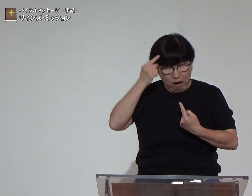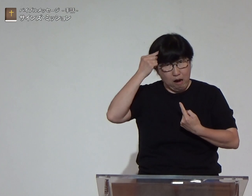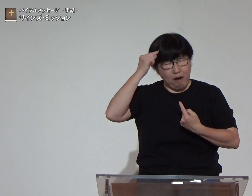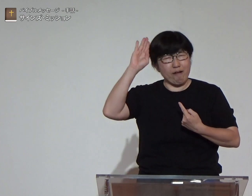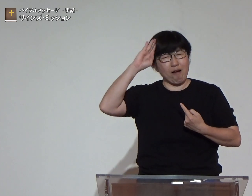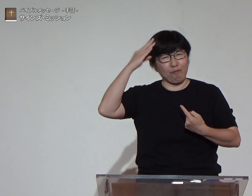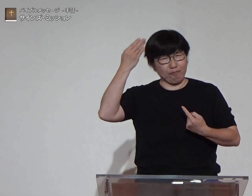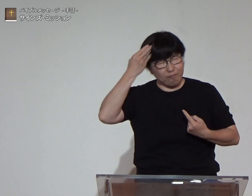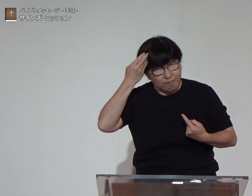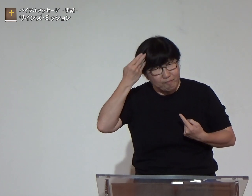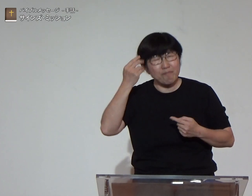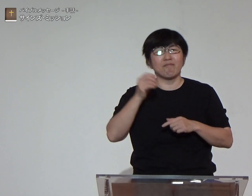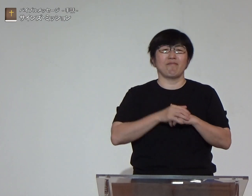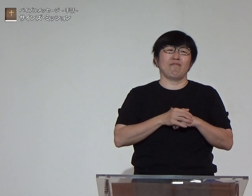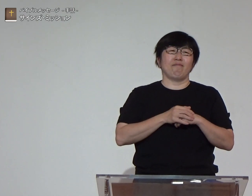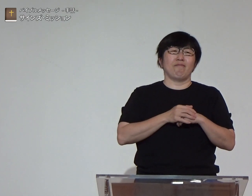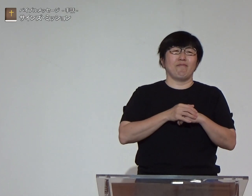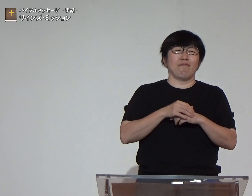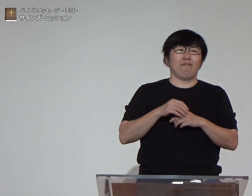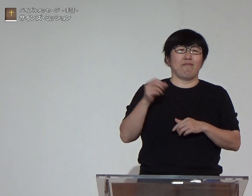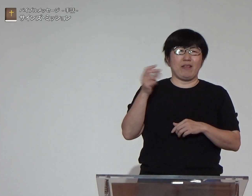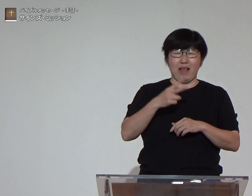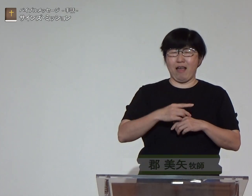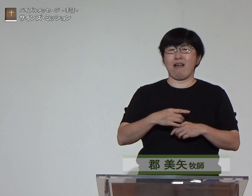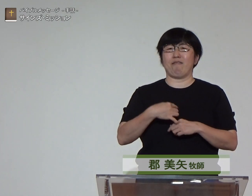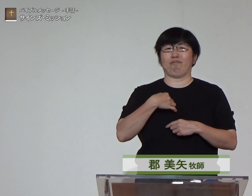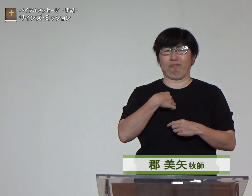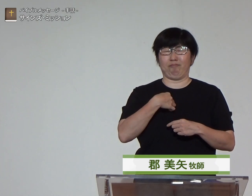自分は間違っていたと考えを改める